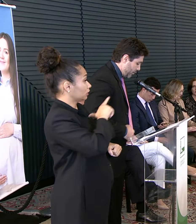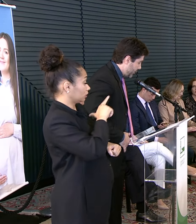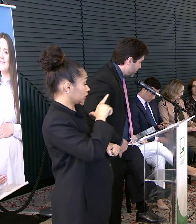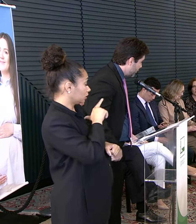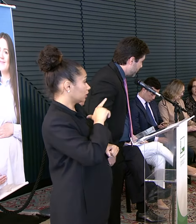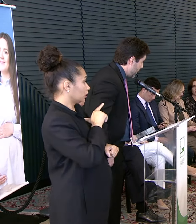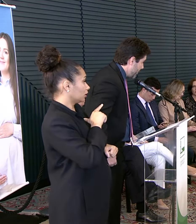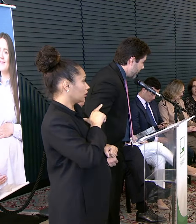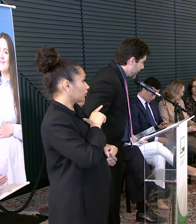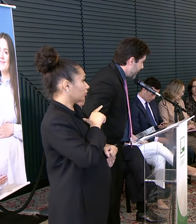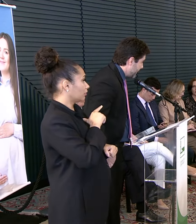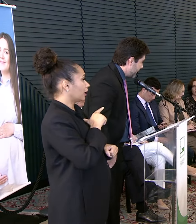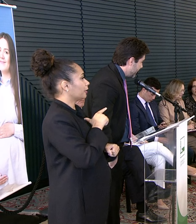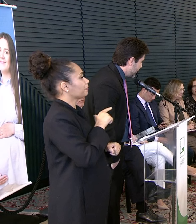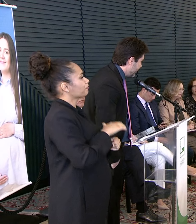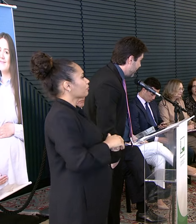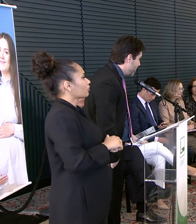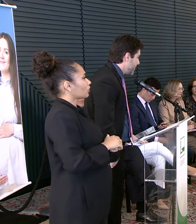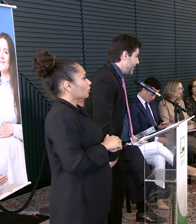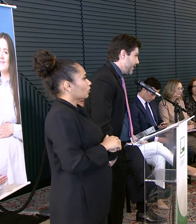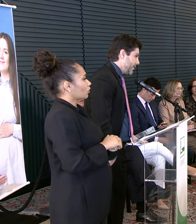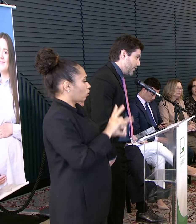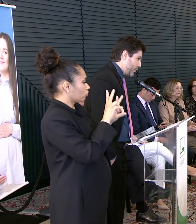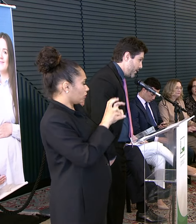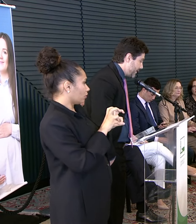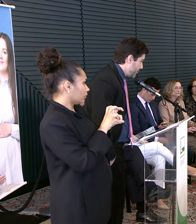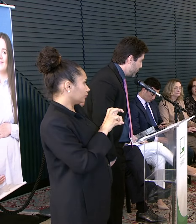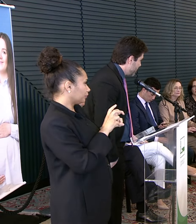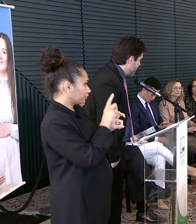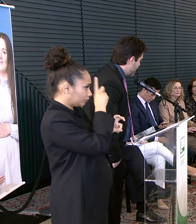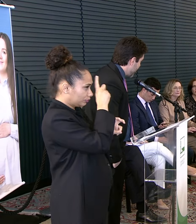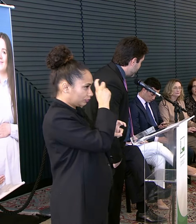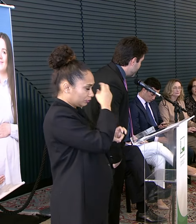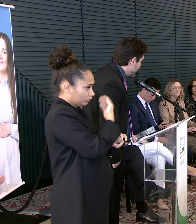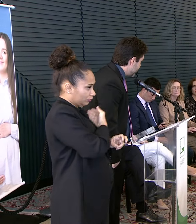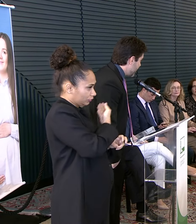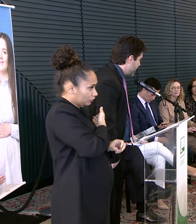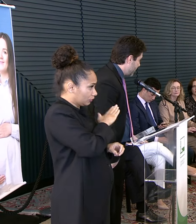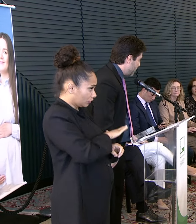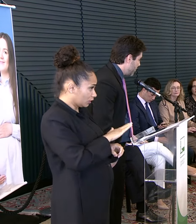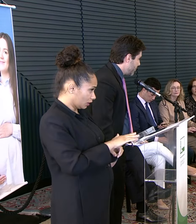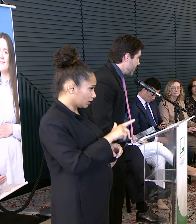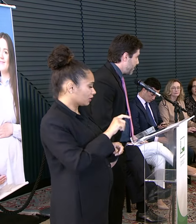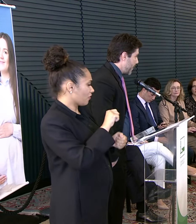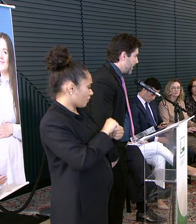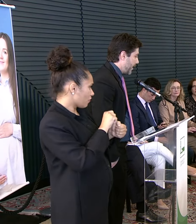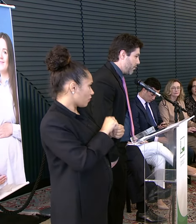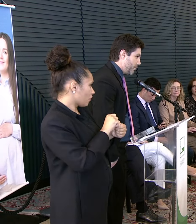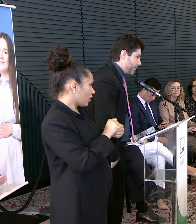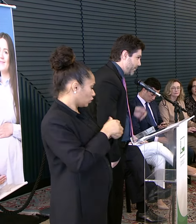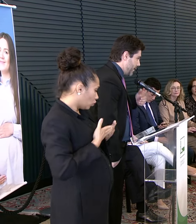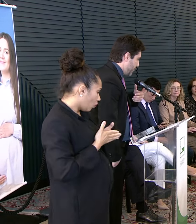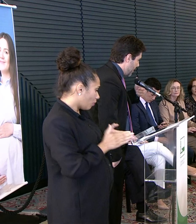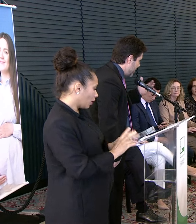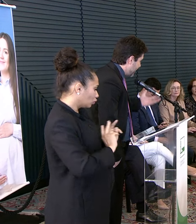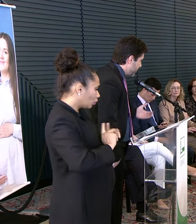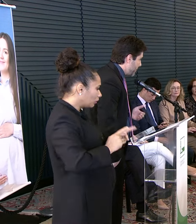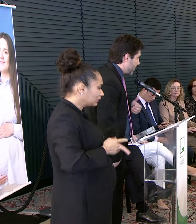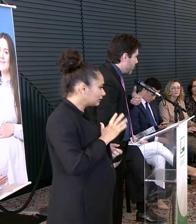O título de hospital amigo da criança Então nós priorizamos Um parto humanizado e seguro Com